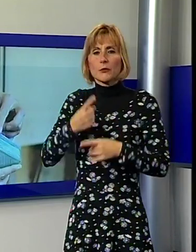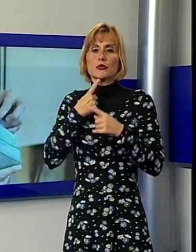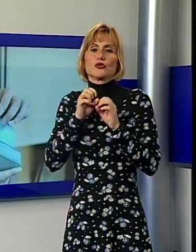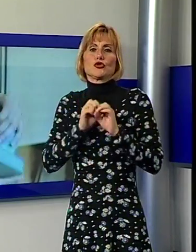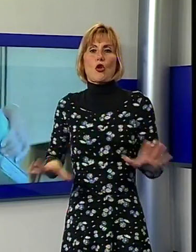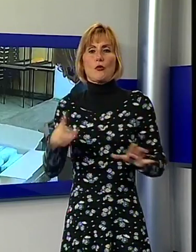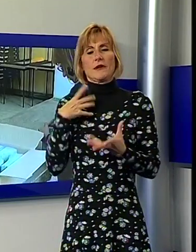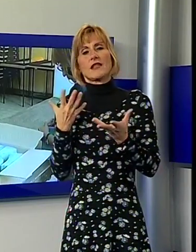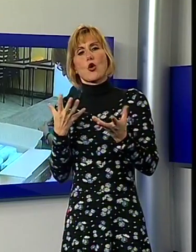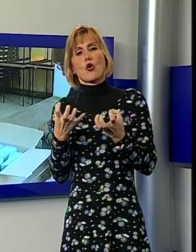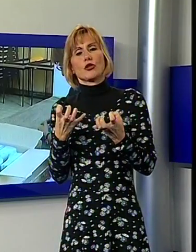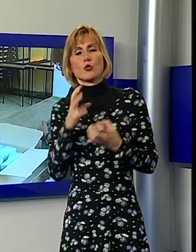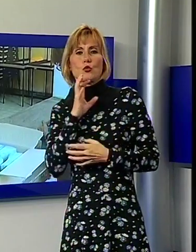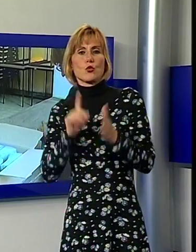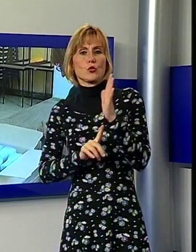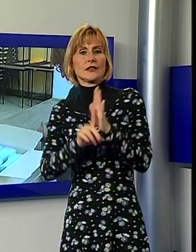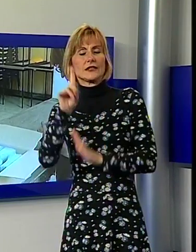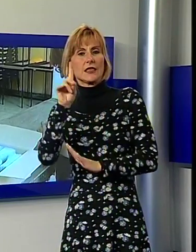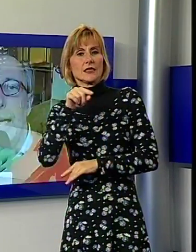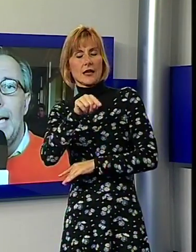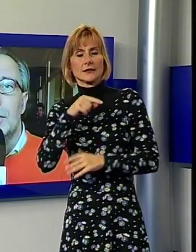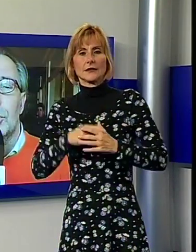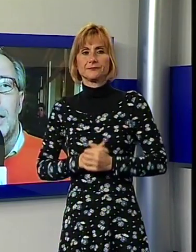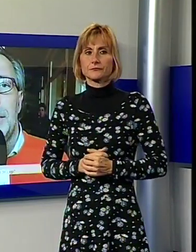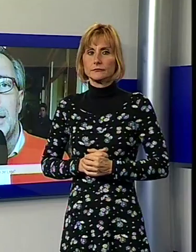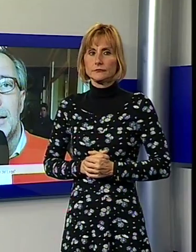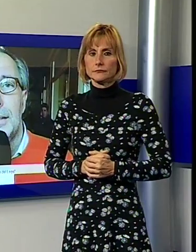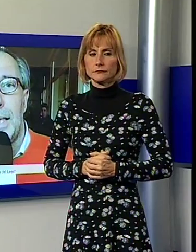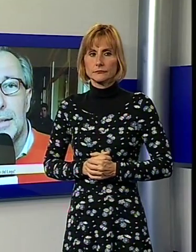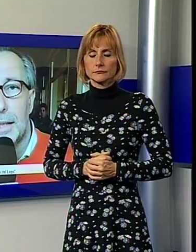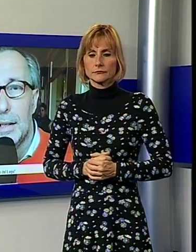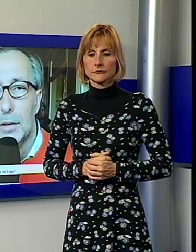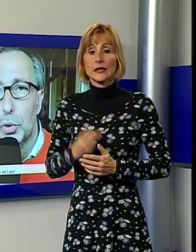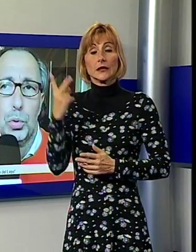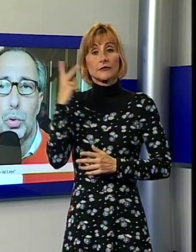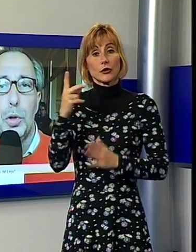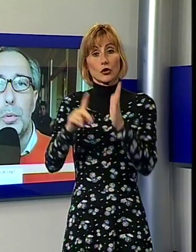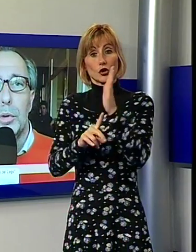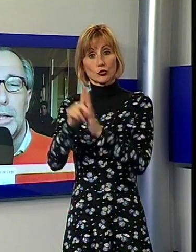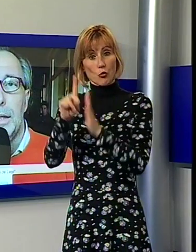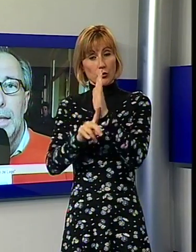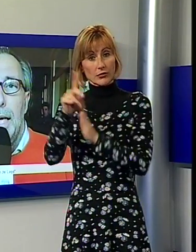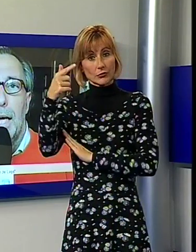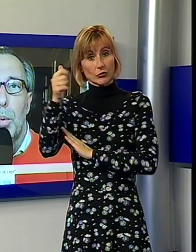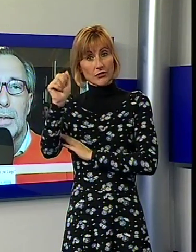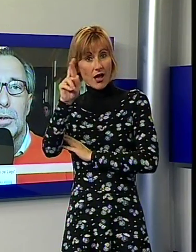dal contenuto della sentenza che ha bocciato le sue tesi. È totalmente antitetica su tutti i punti a quanto